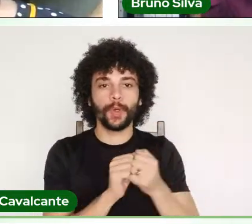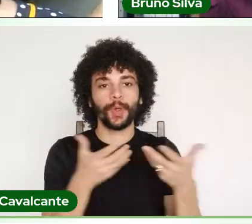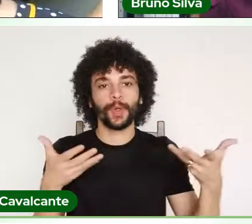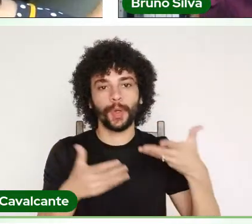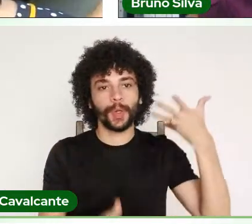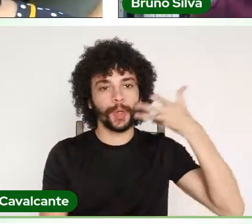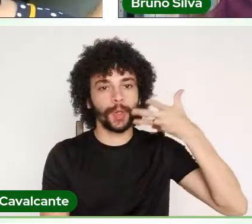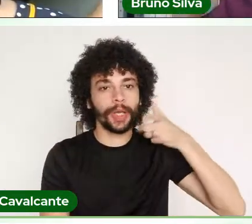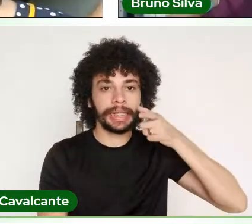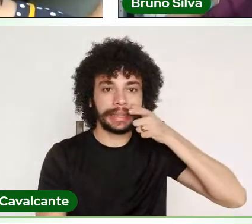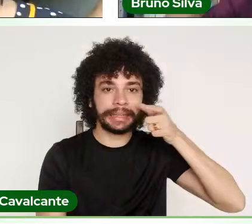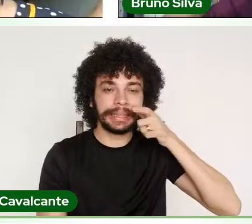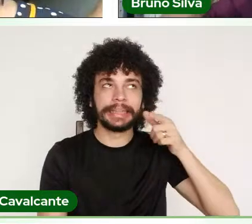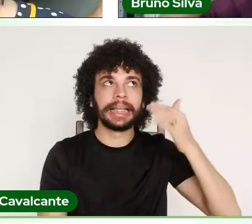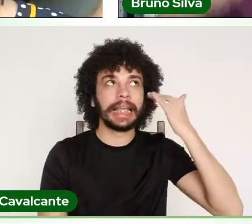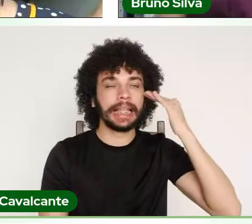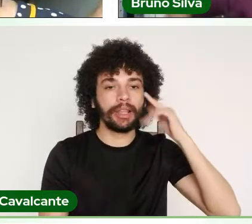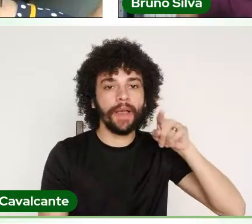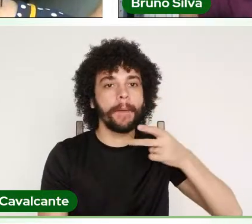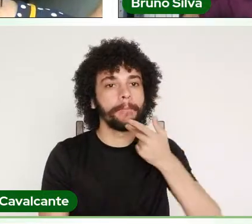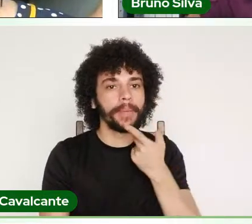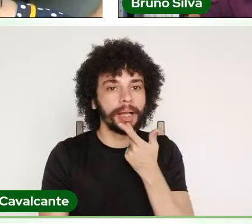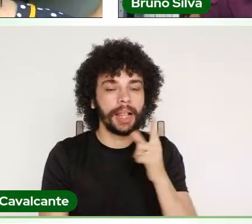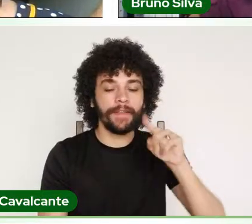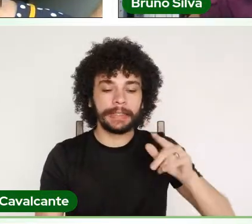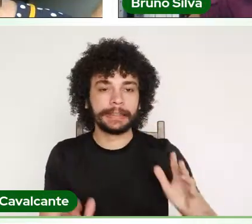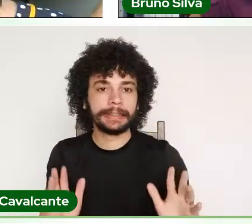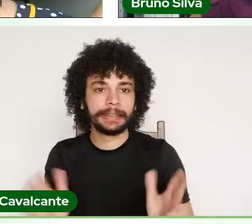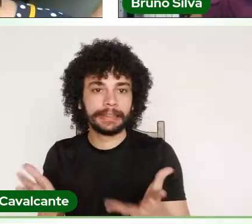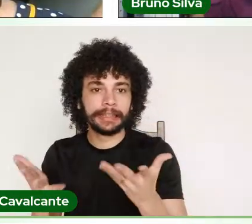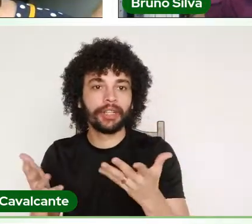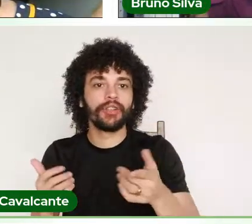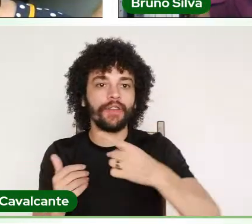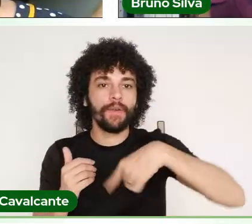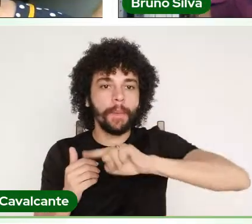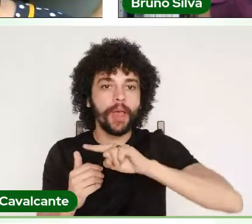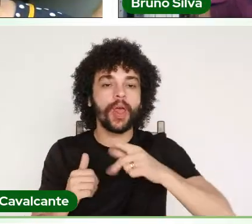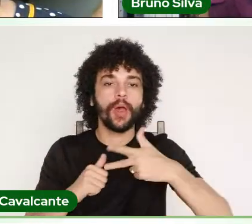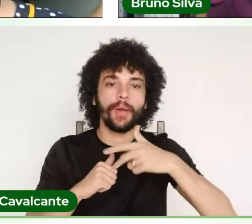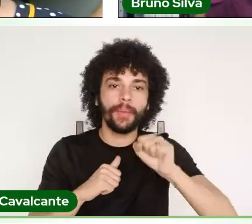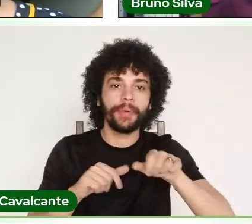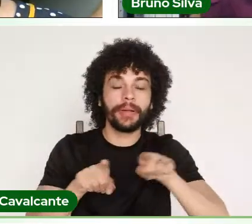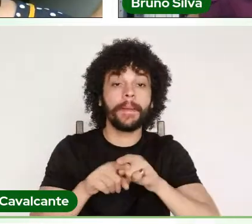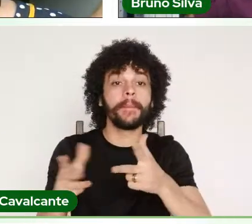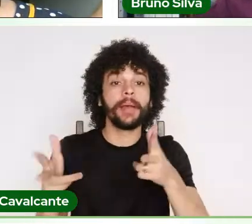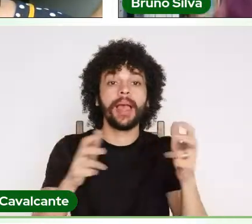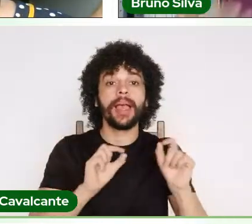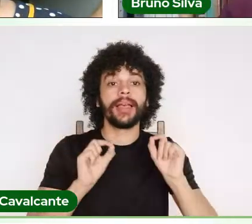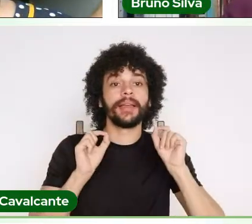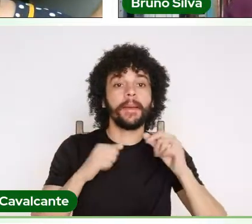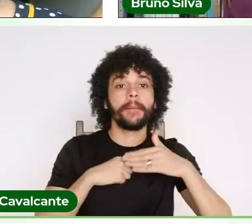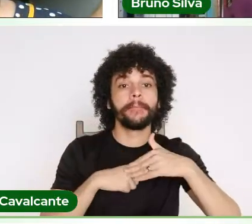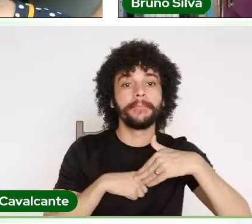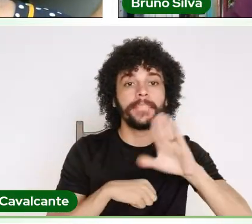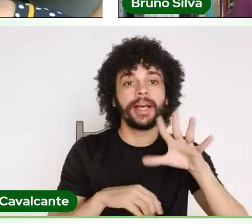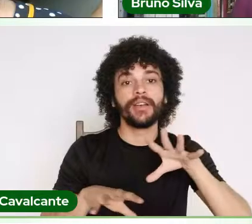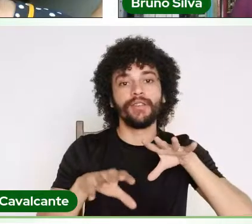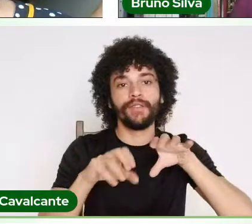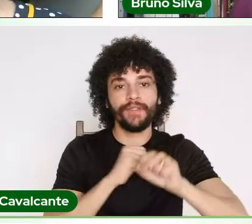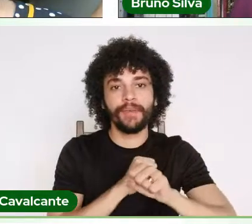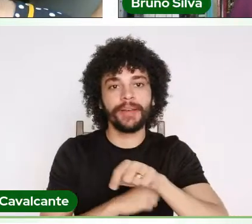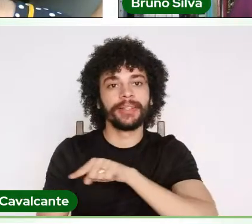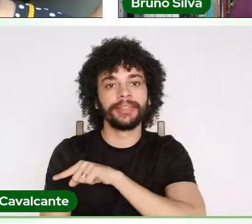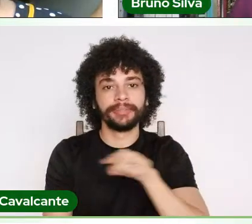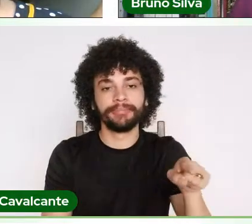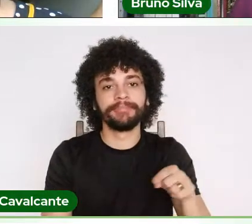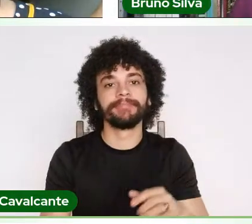certeza que as suas palavras são de grande incentivo para que os nossos pós-graduandos percebam que, além da formação que eles levam daqui,